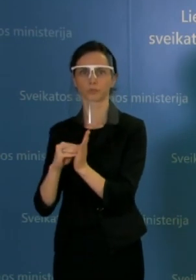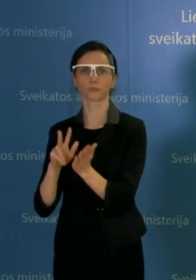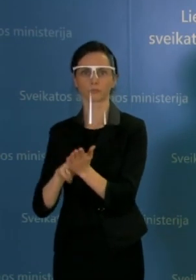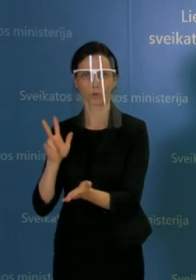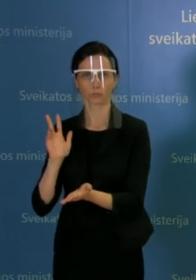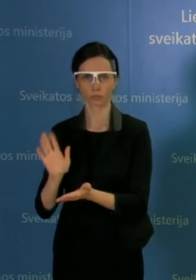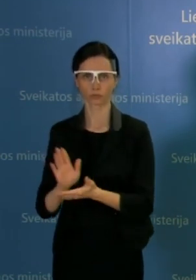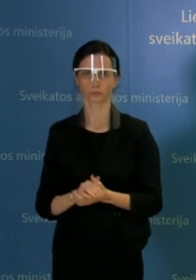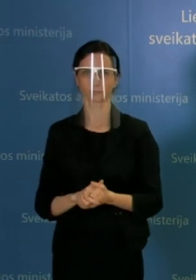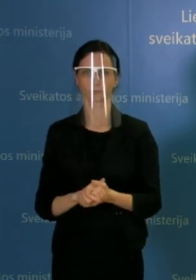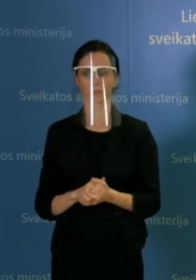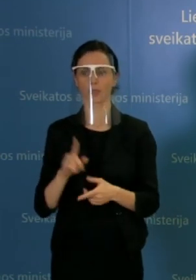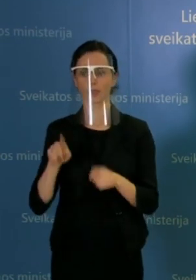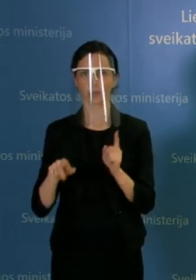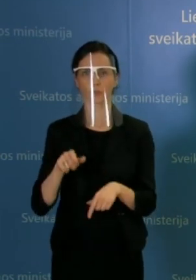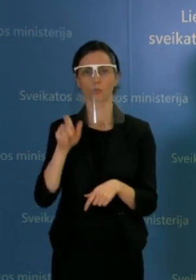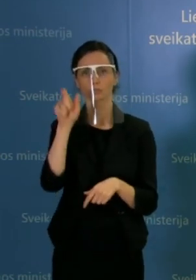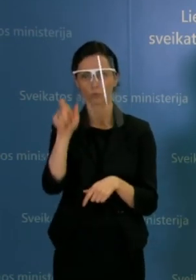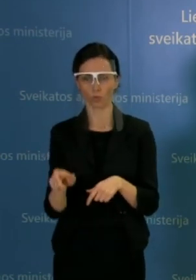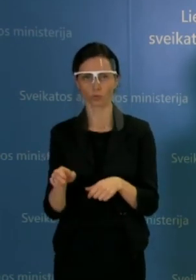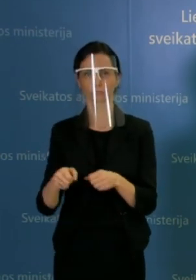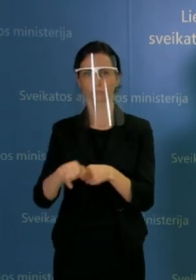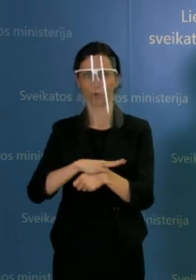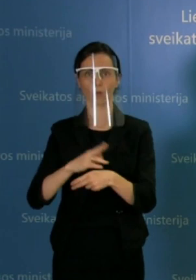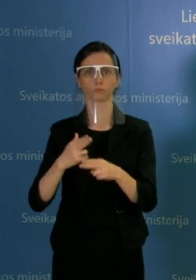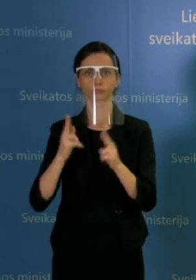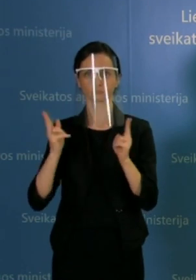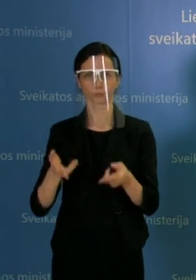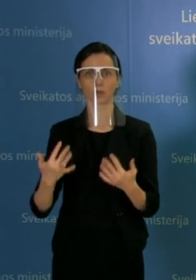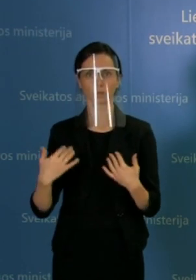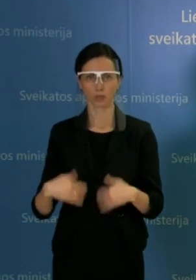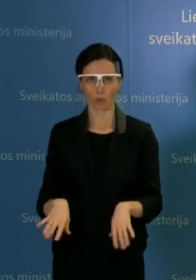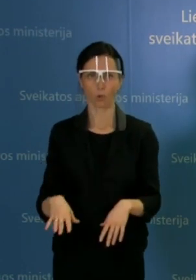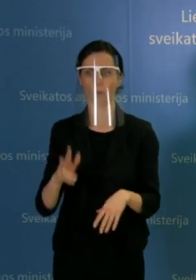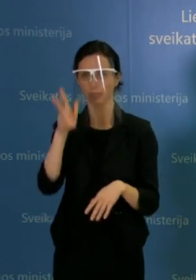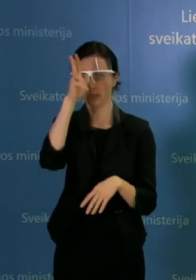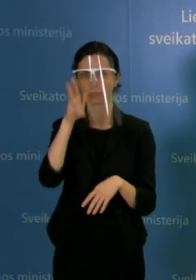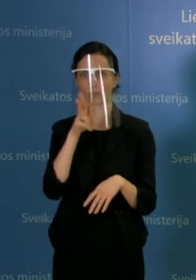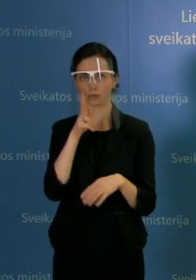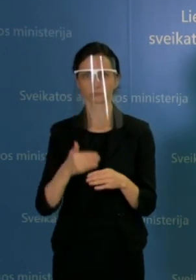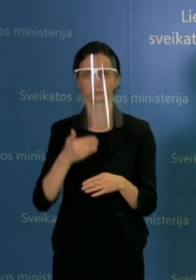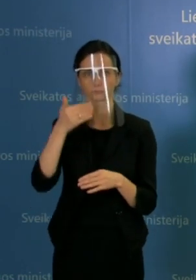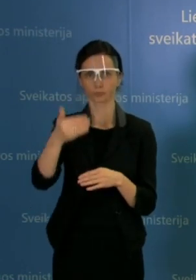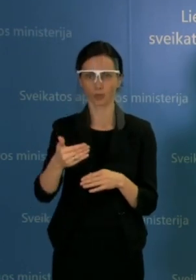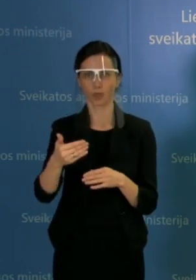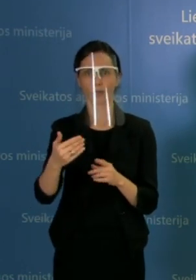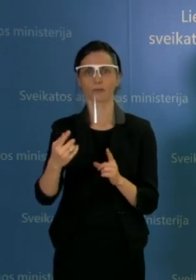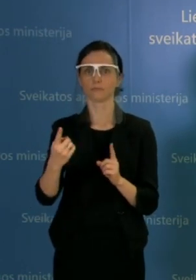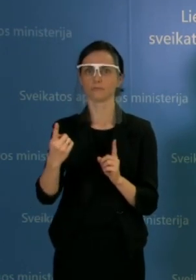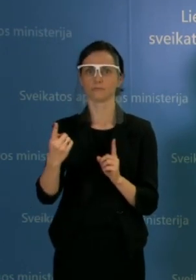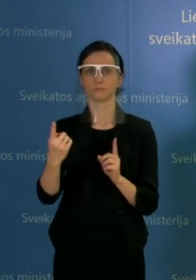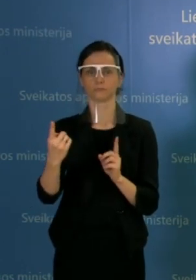kad tie, kurie persargia covidinę infekciją, tris mėnesius po aukštos rizikos kontakto jau